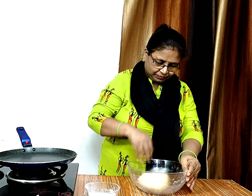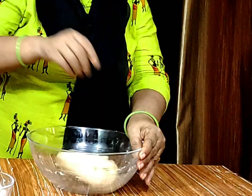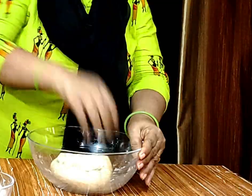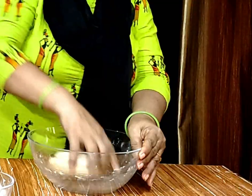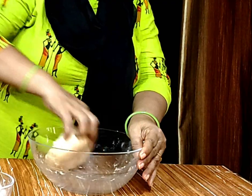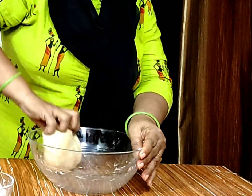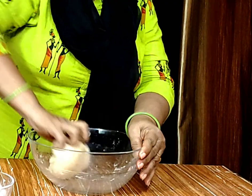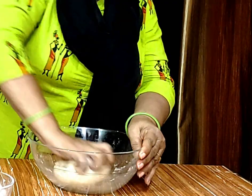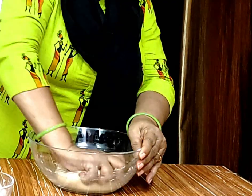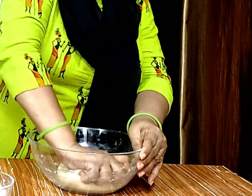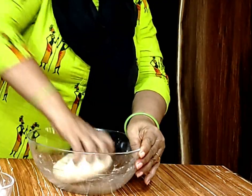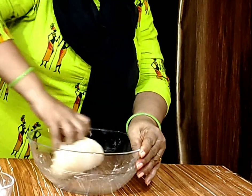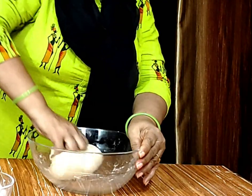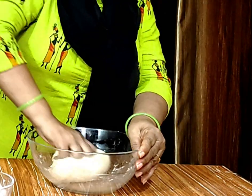इस पर से गूद लेंगे